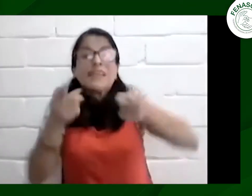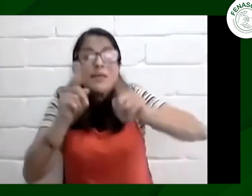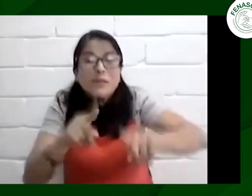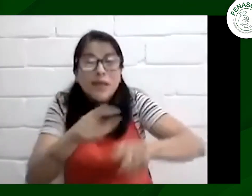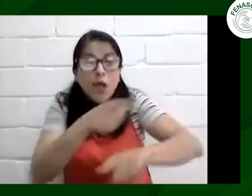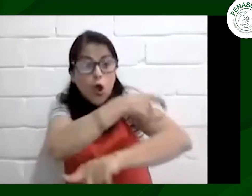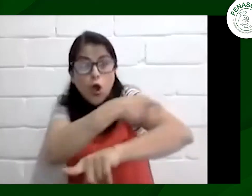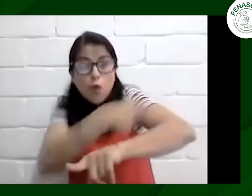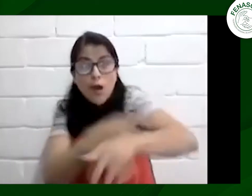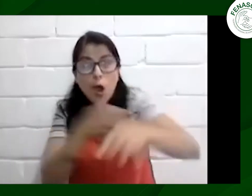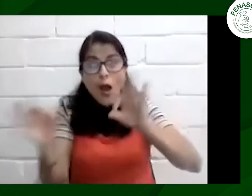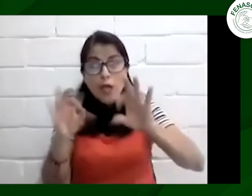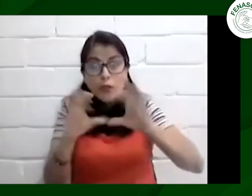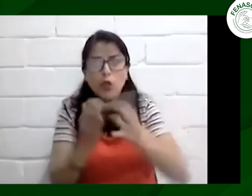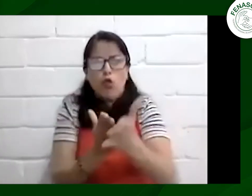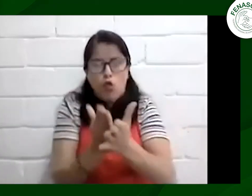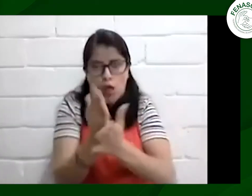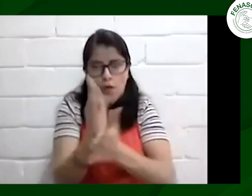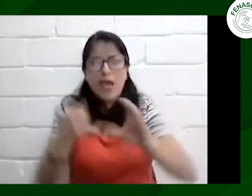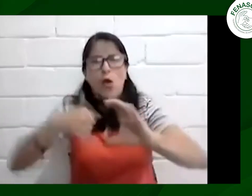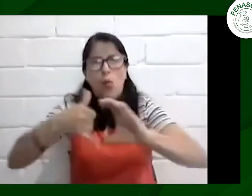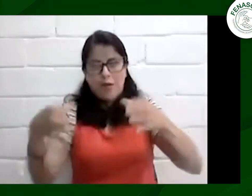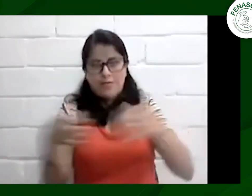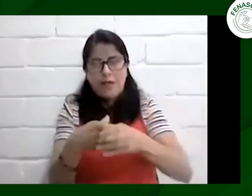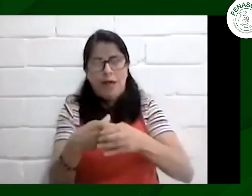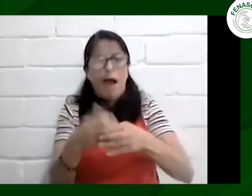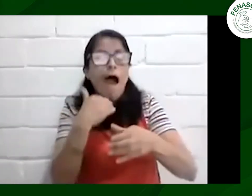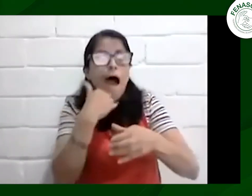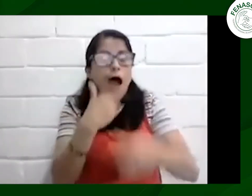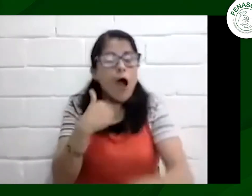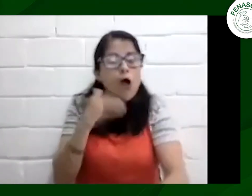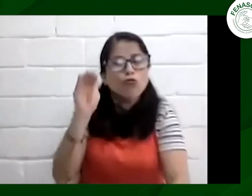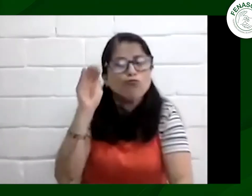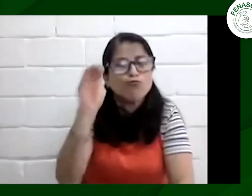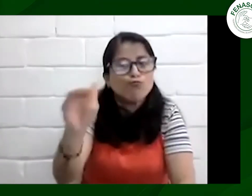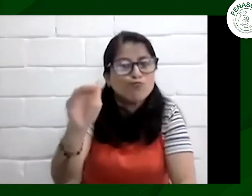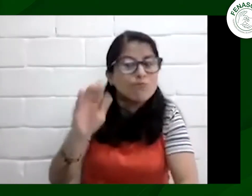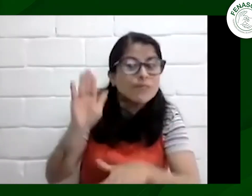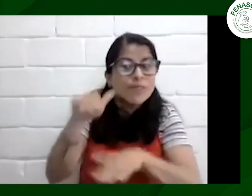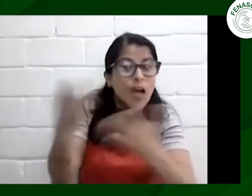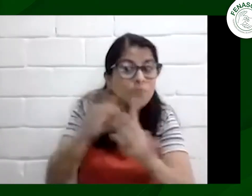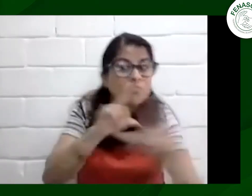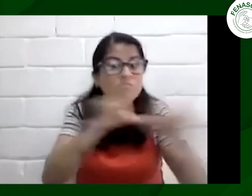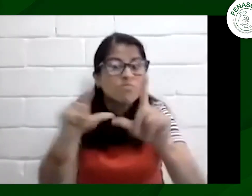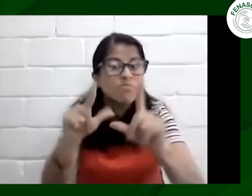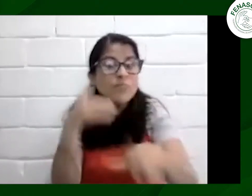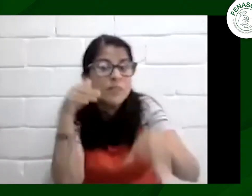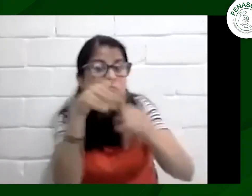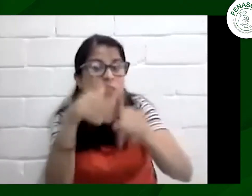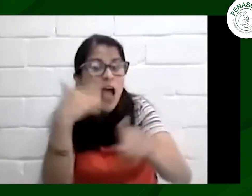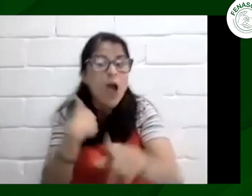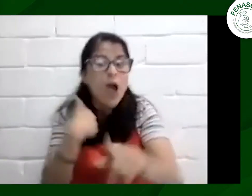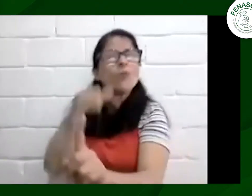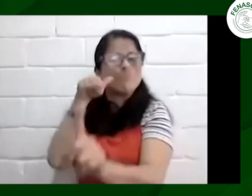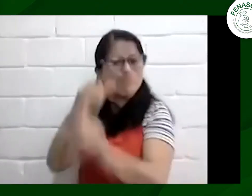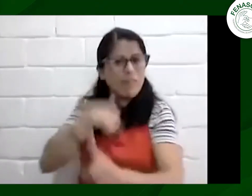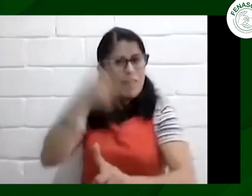de manera simultánea en esa lucha llamando al ministerio para que nos dé una respuesta el grupo del comité todavía sigue vivo